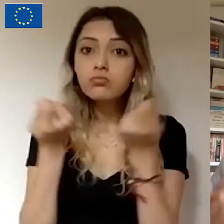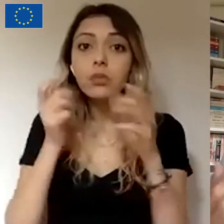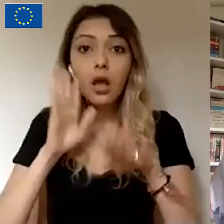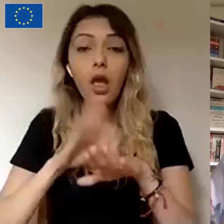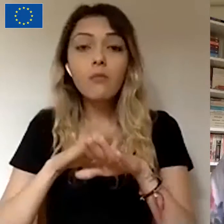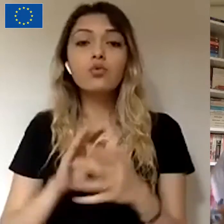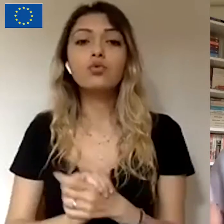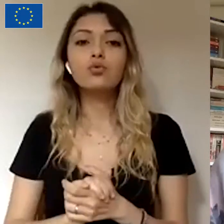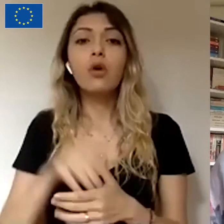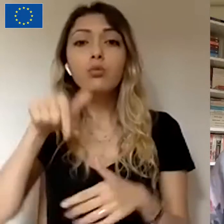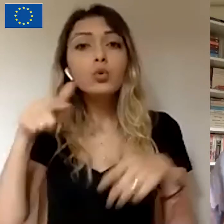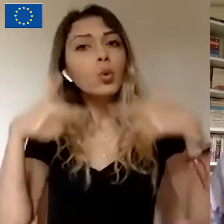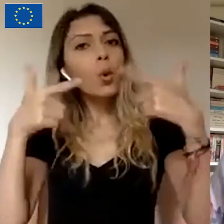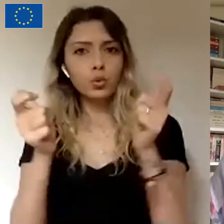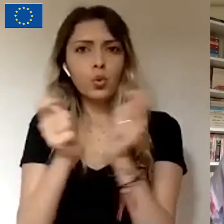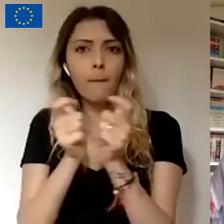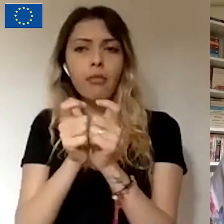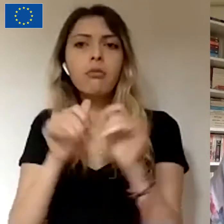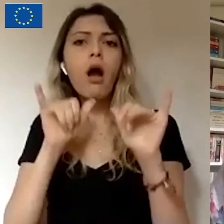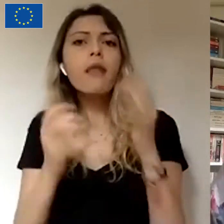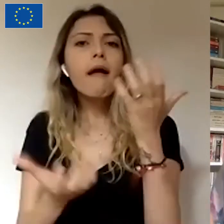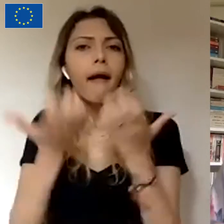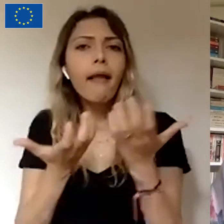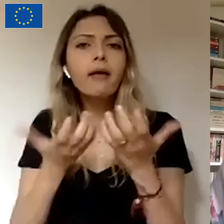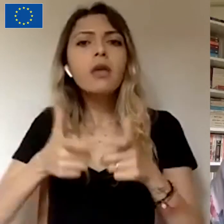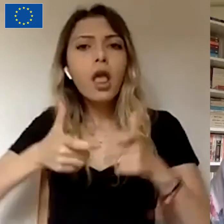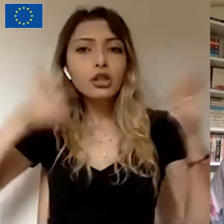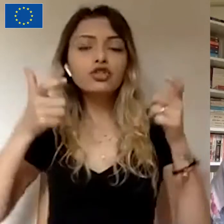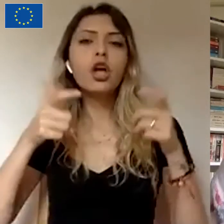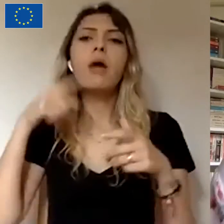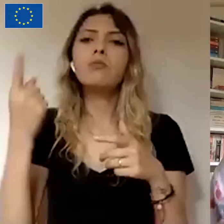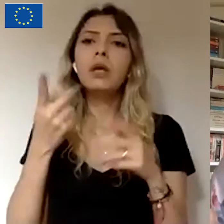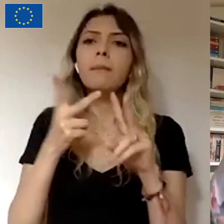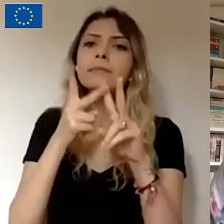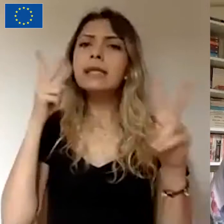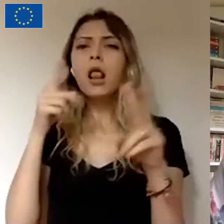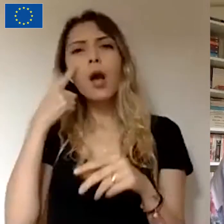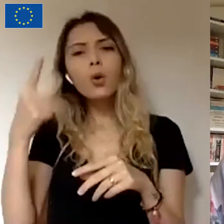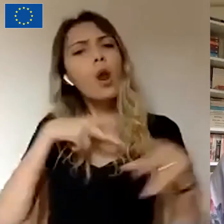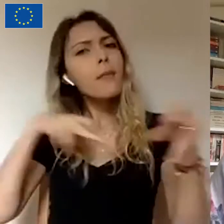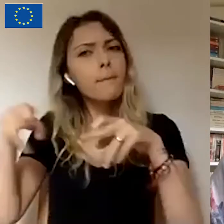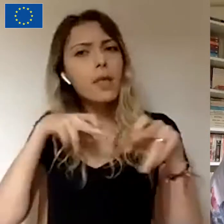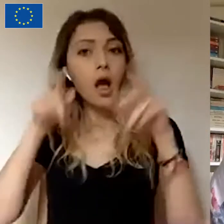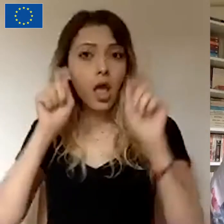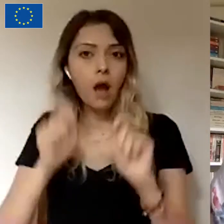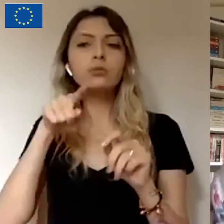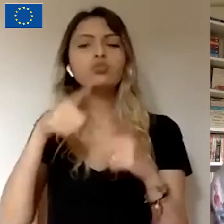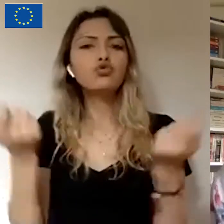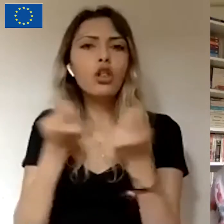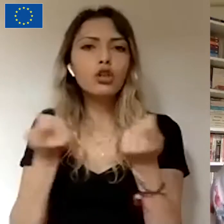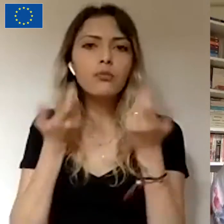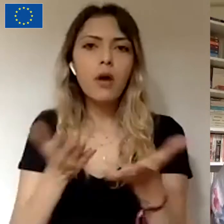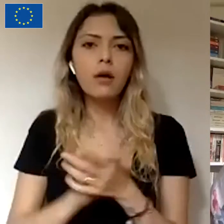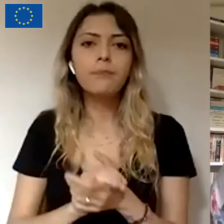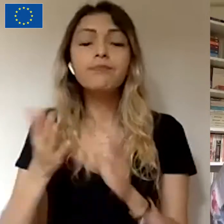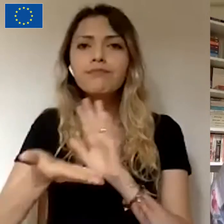Bu seminerlerde aslında kaynak geliştirme seminerlerinde bir dizi yaptığımız faaliyetlerin bir bahçesi. Geçtiğimiz ay düzenlediğimiz